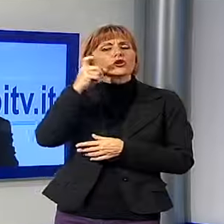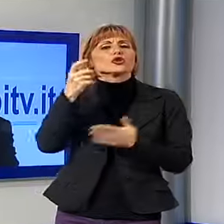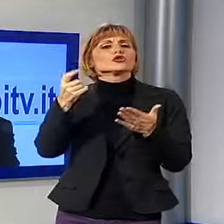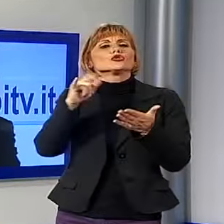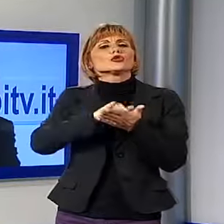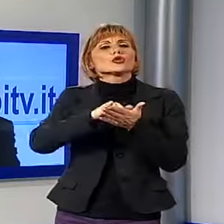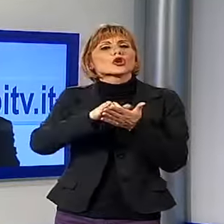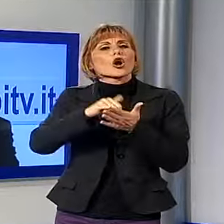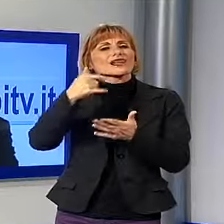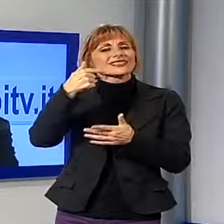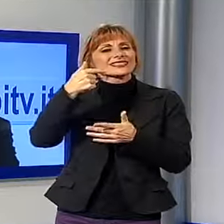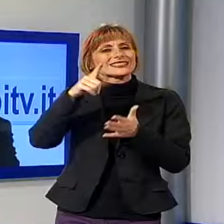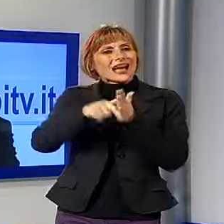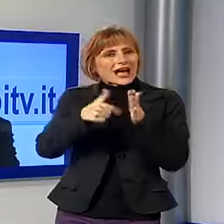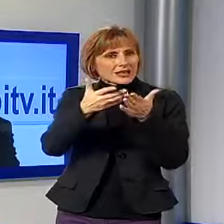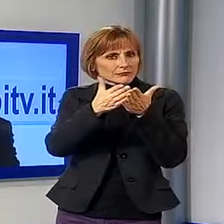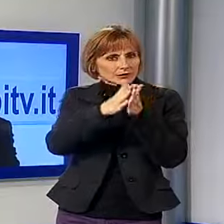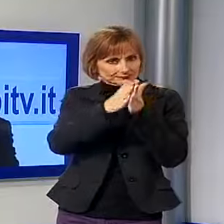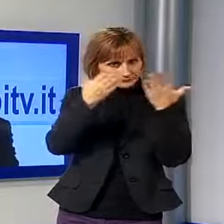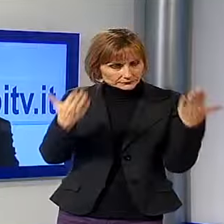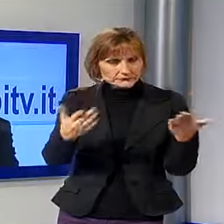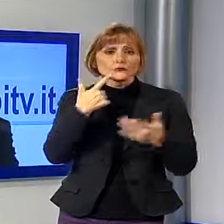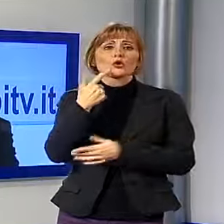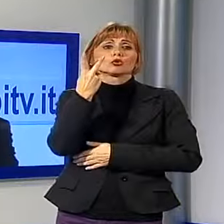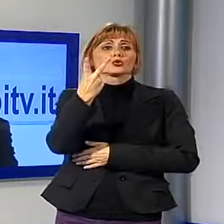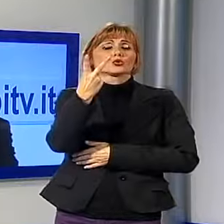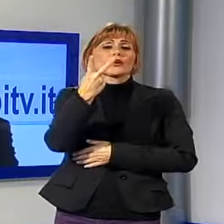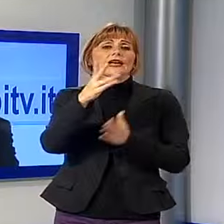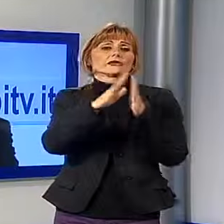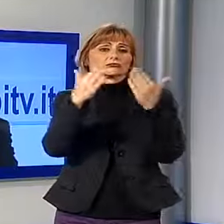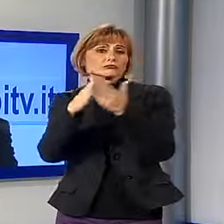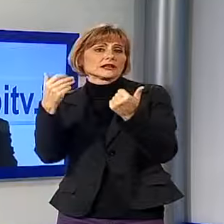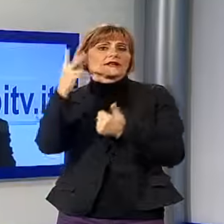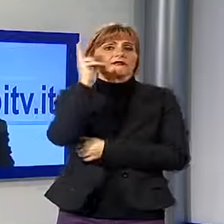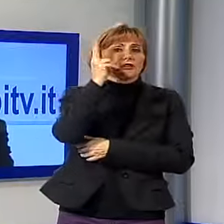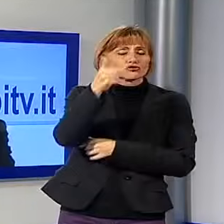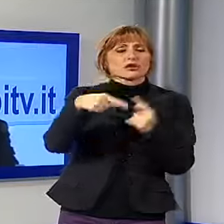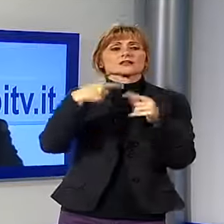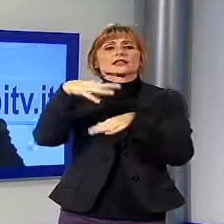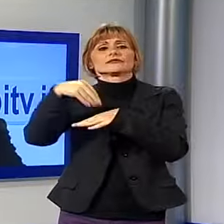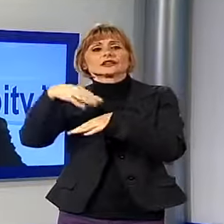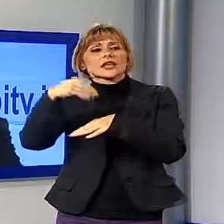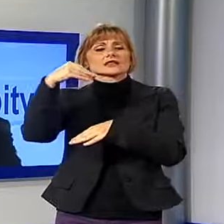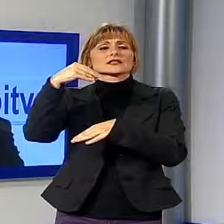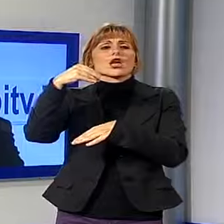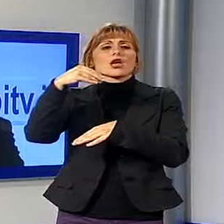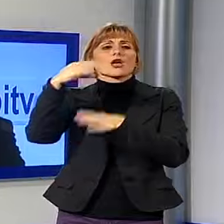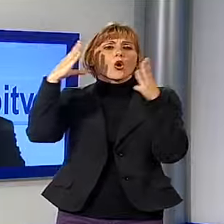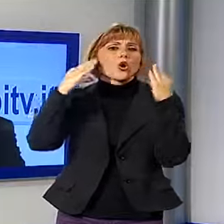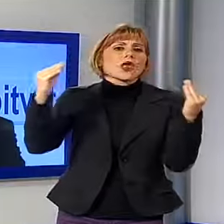o di due riviste specializzate francesi, una norvegese, insomma l'abbiamo un po' da tutto il mondo,